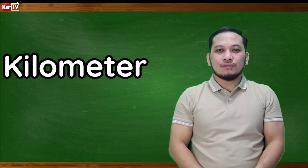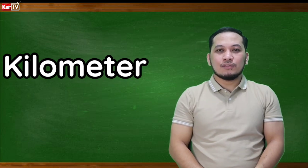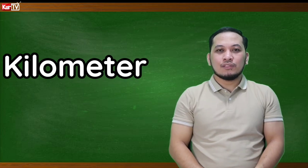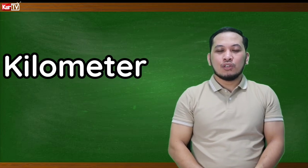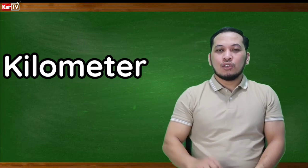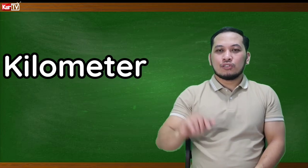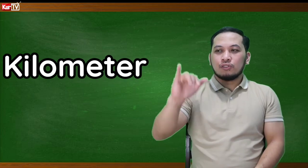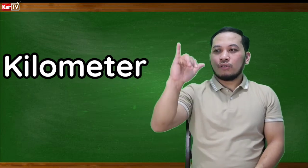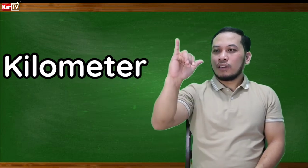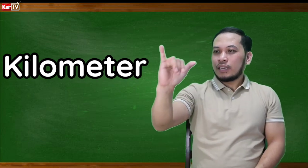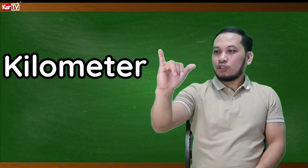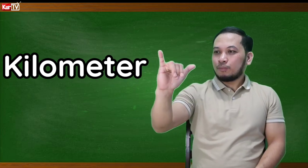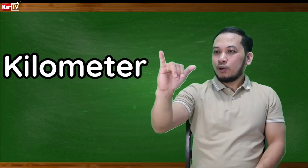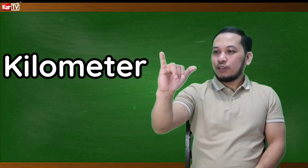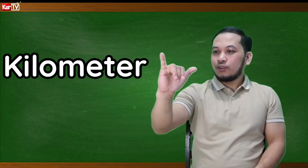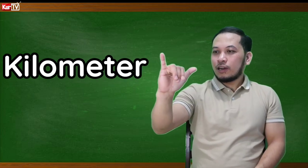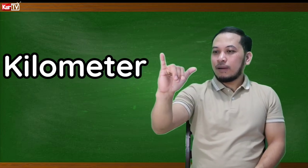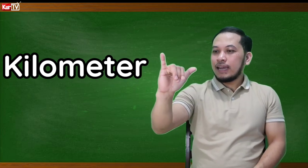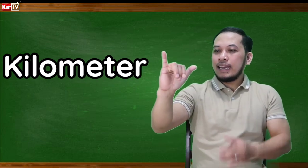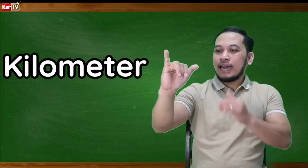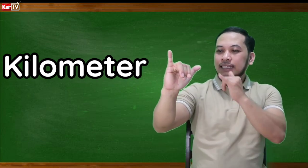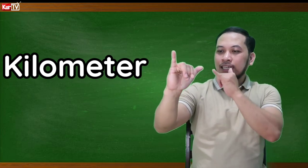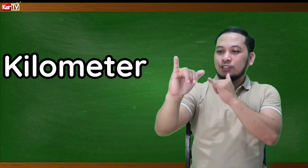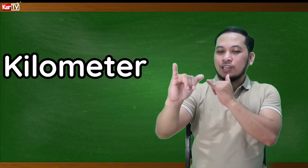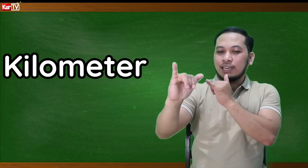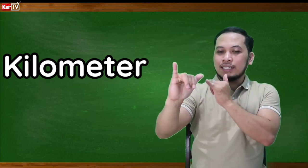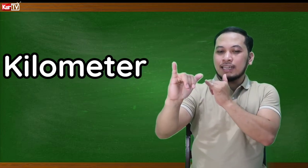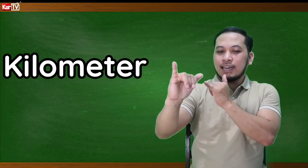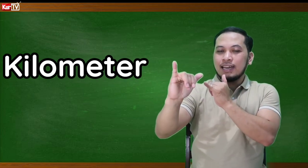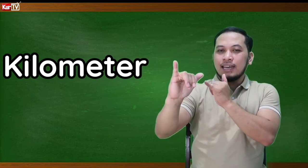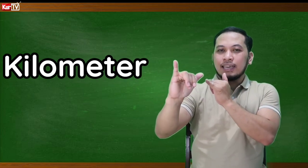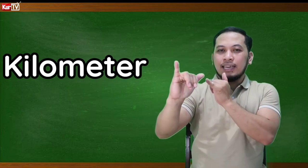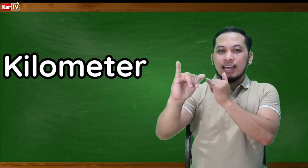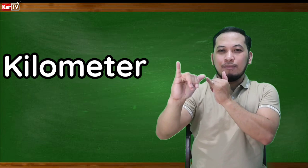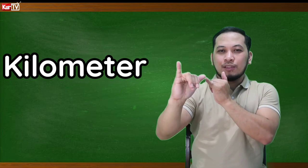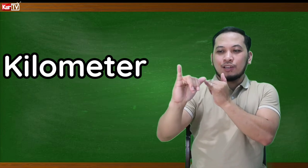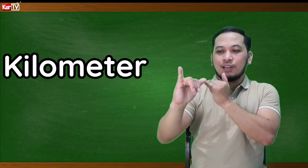So, ganito po ang inyong kamay. At ganito rin ang isa. Kilometer.